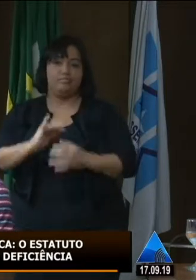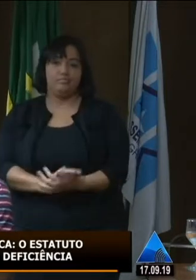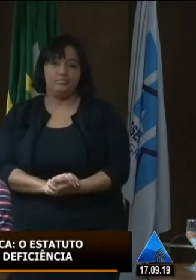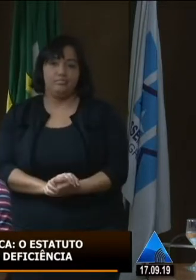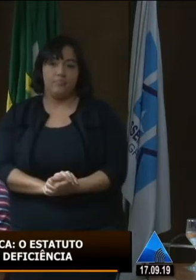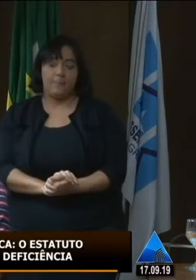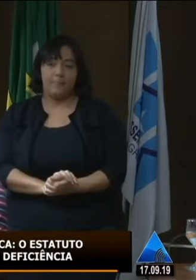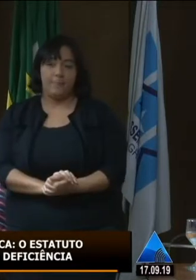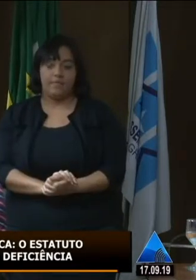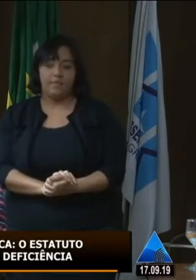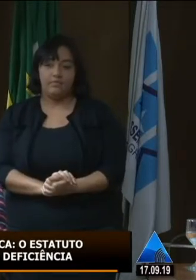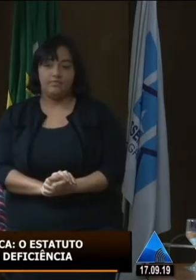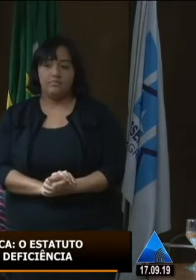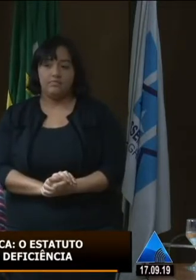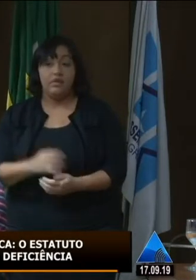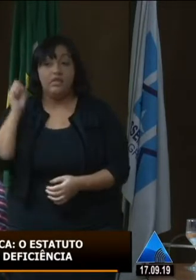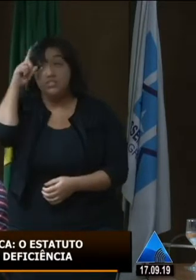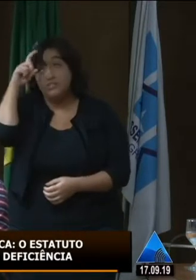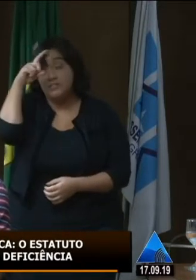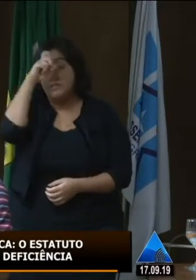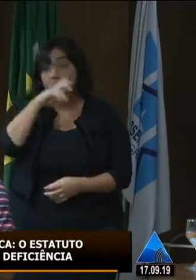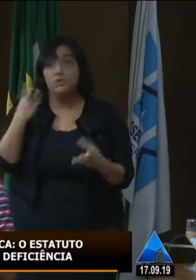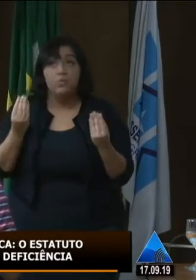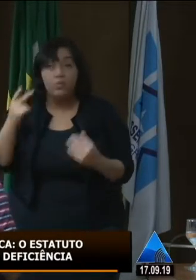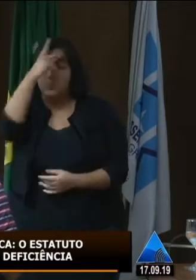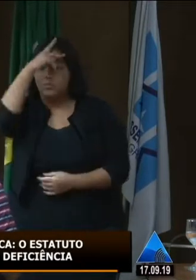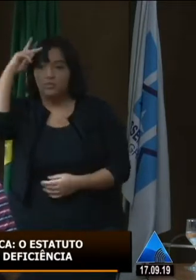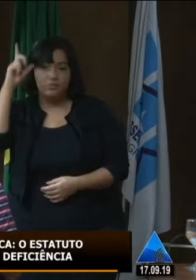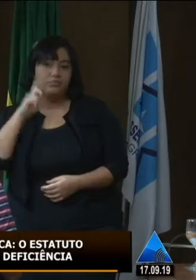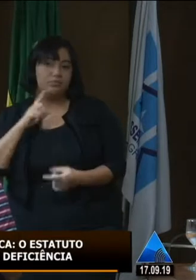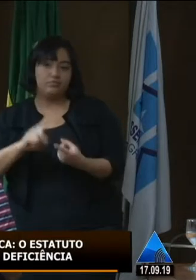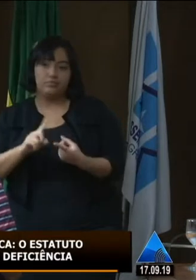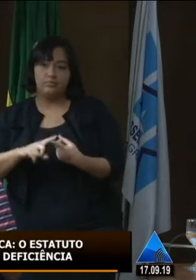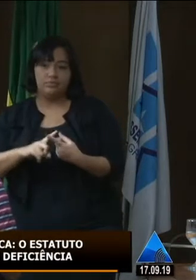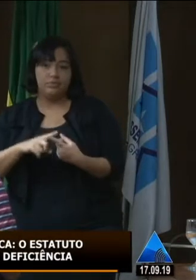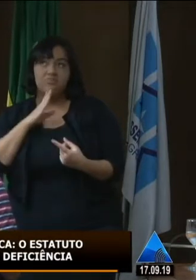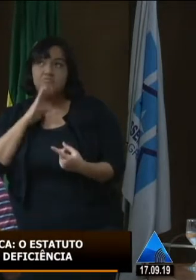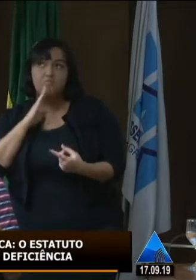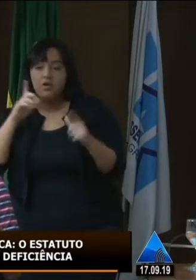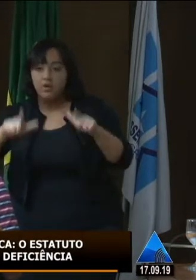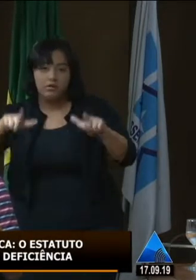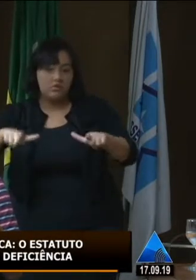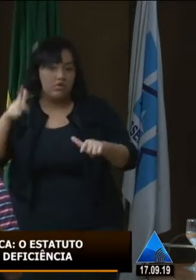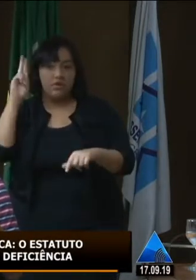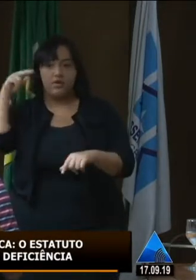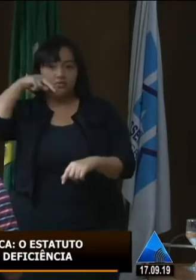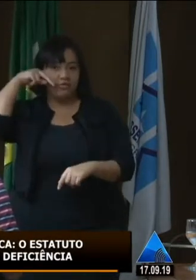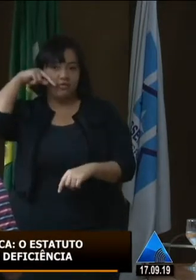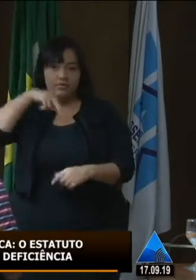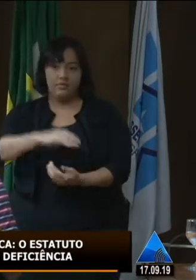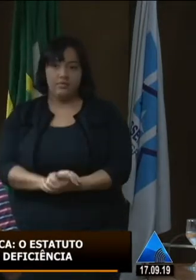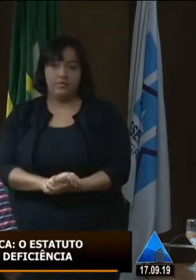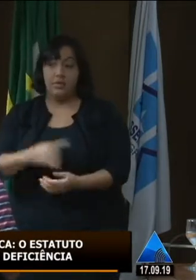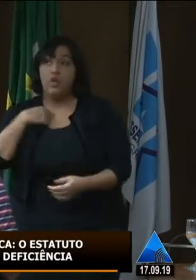E essa realidade não é só a minha, é a de muitos aqui. Há tantos locais aqui do estado que eu